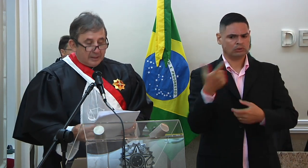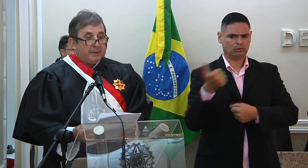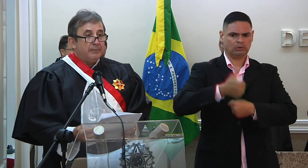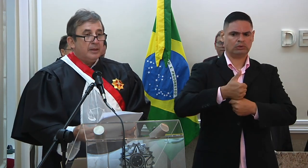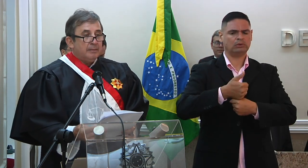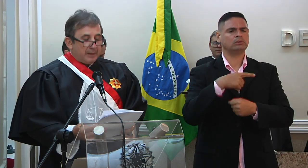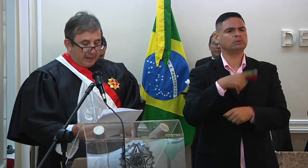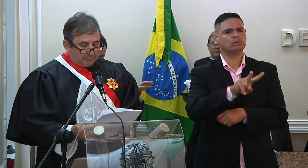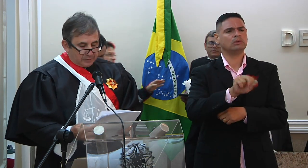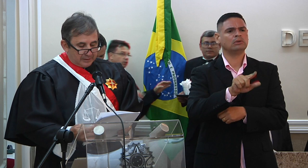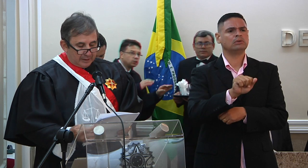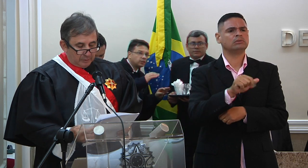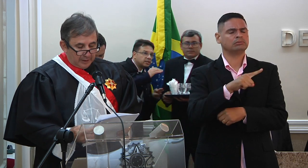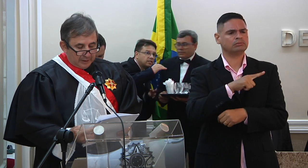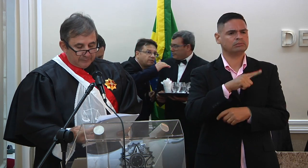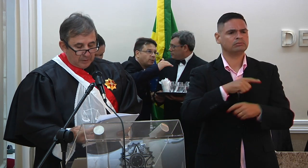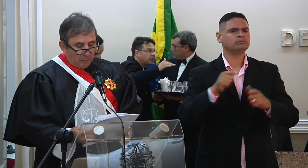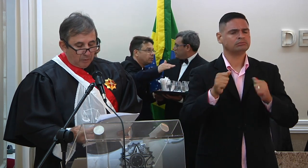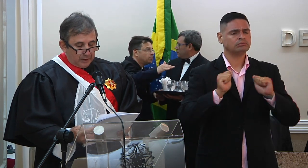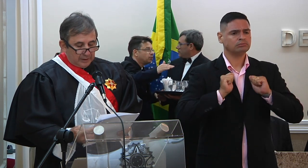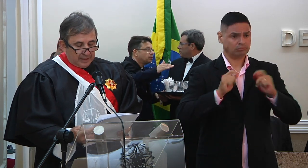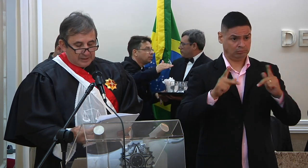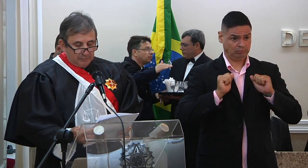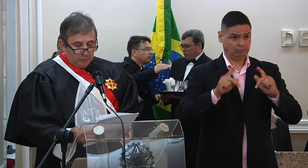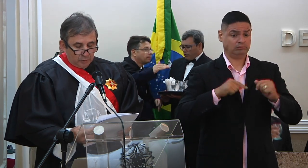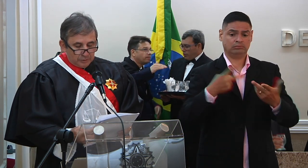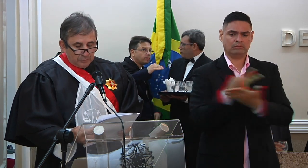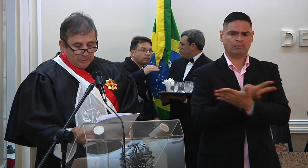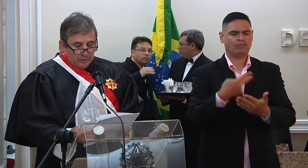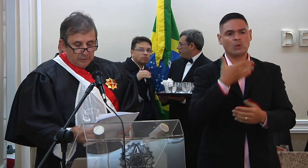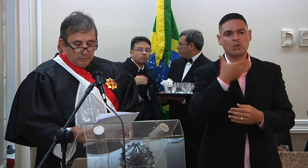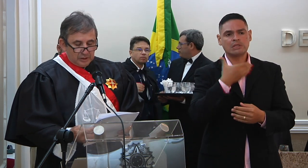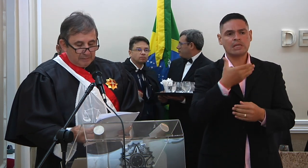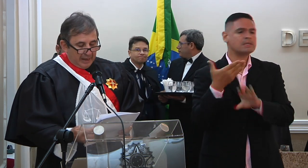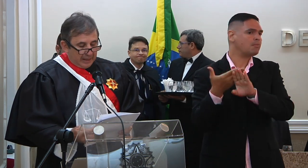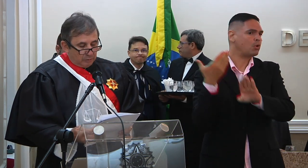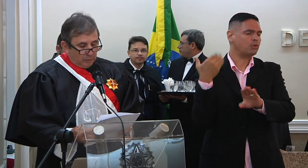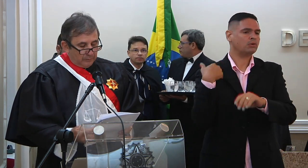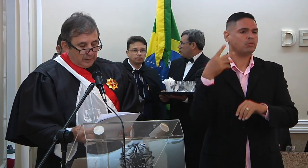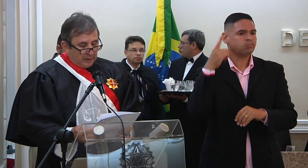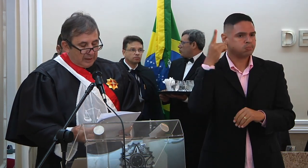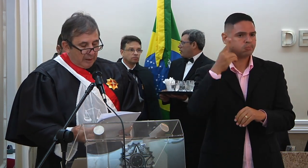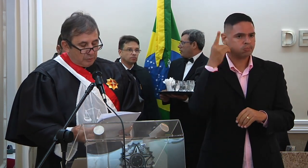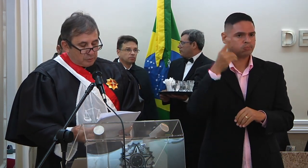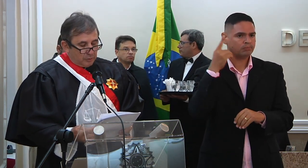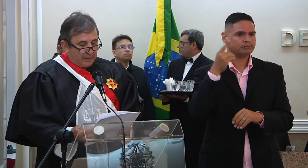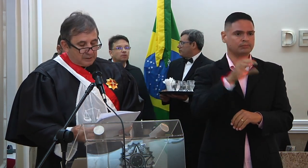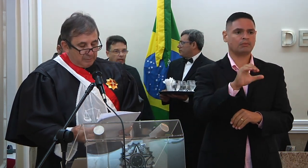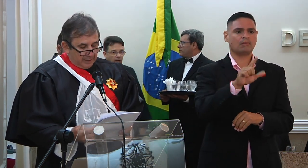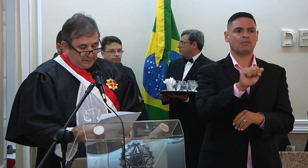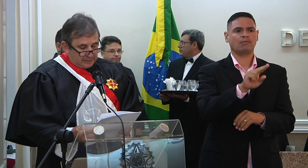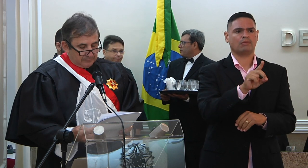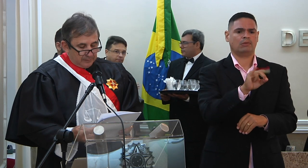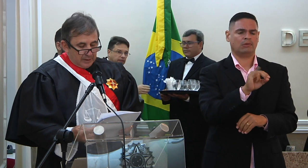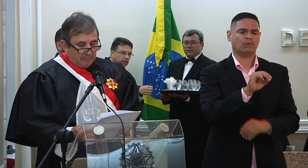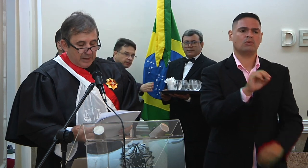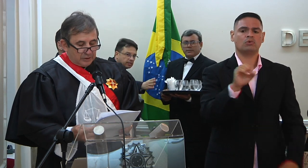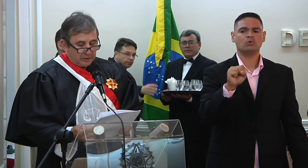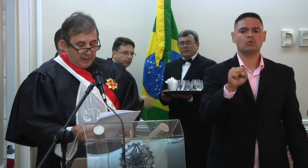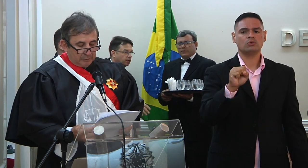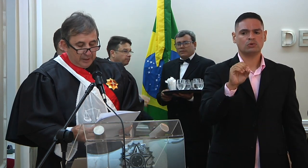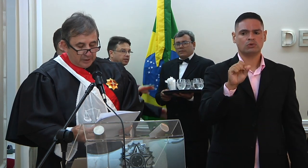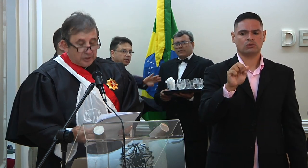lacuna aberta pela aposentadoria, ocorrida em dezembro último, do desembargador Cláudio Soares Pires,